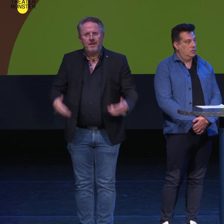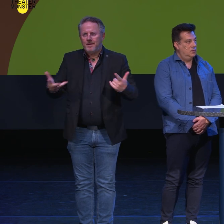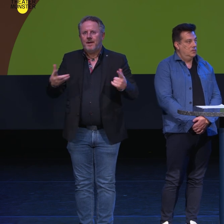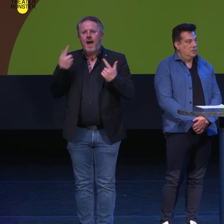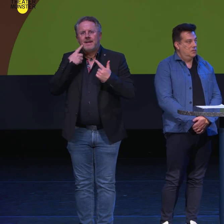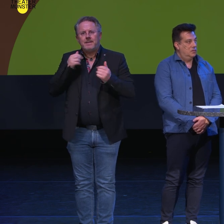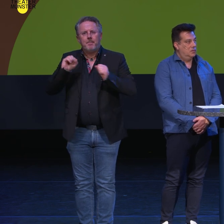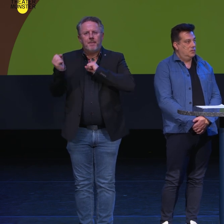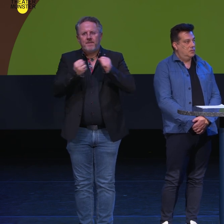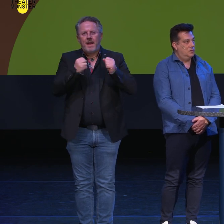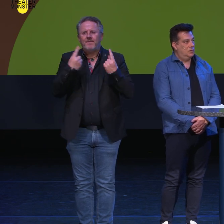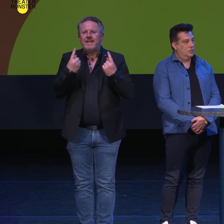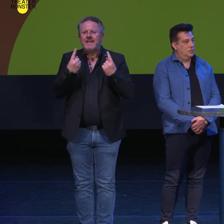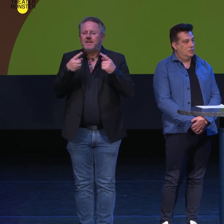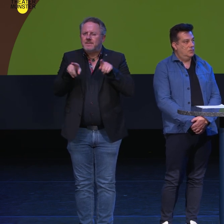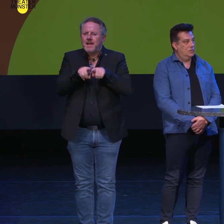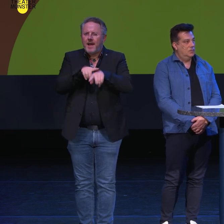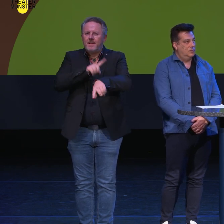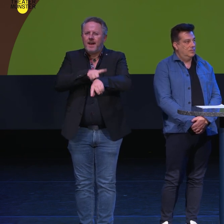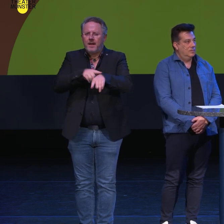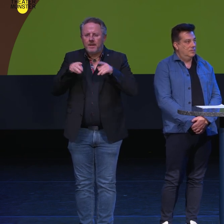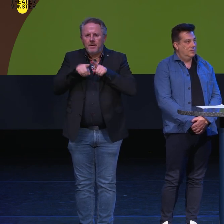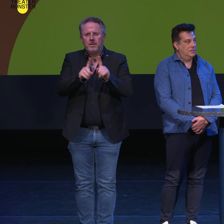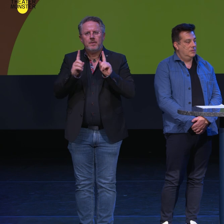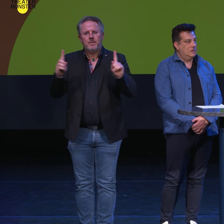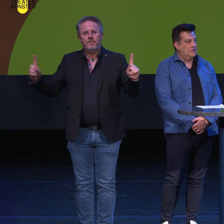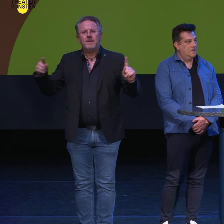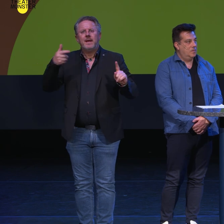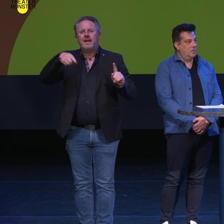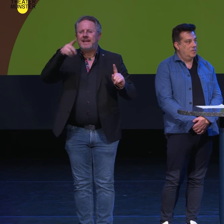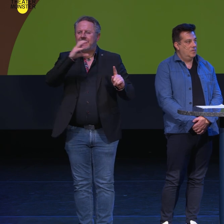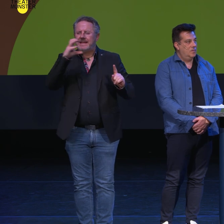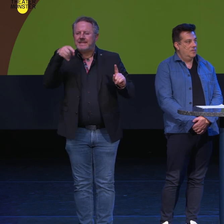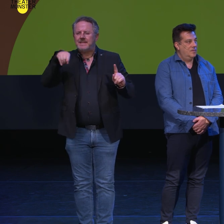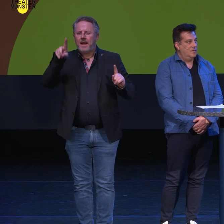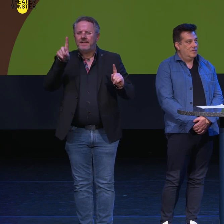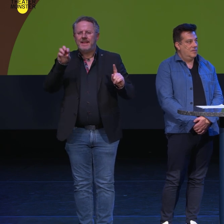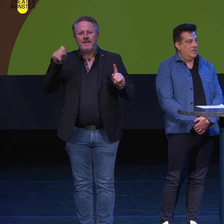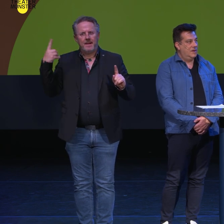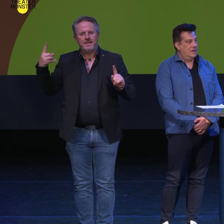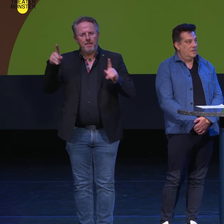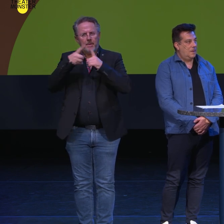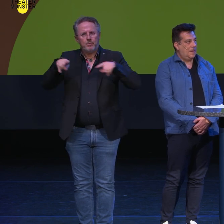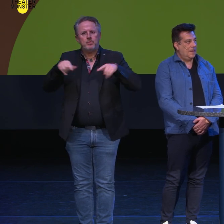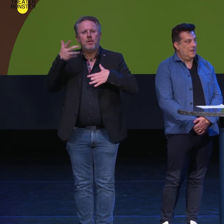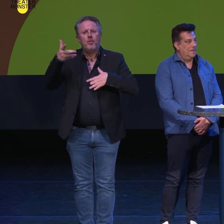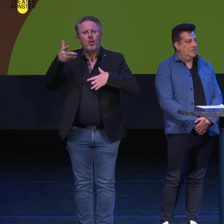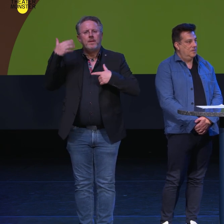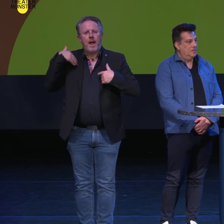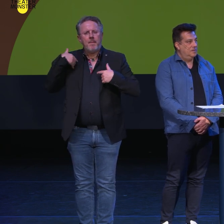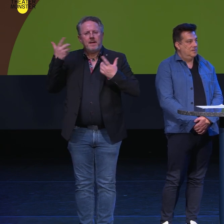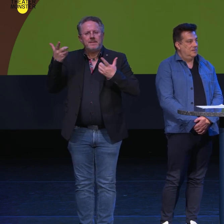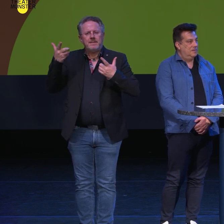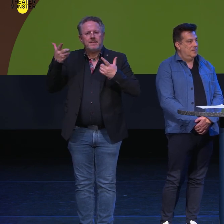synchron zu einer Sounddesign-Komposition von Christian Düchtel, die sich von barockmusikalischen